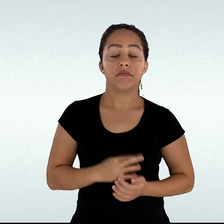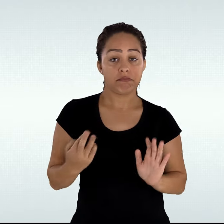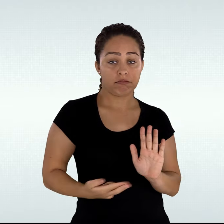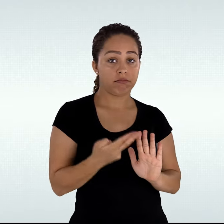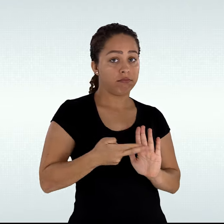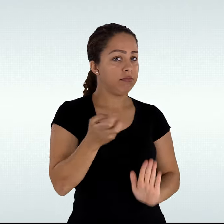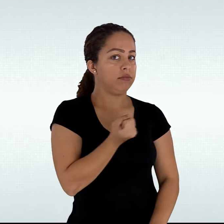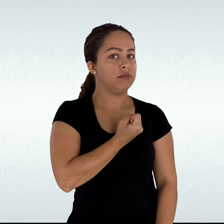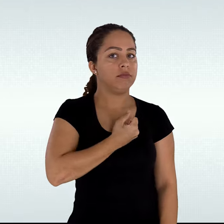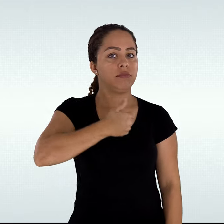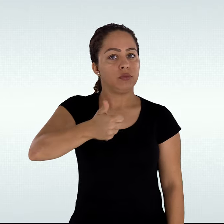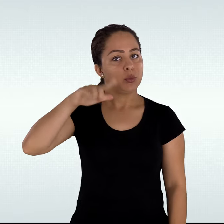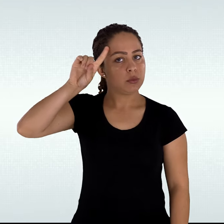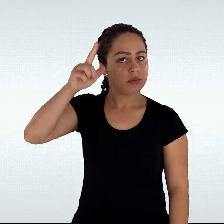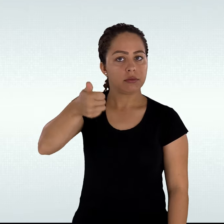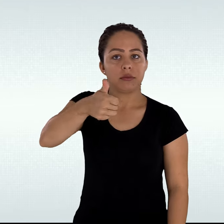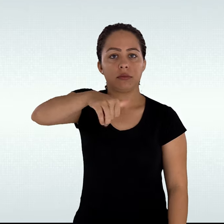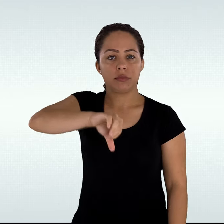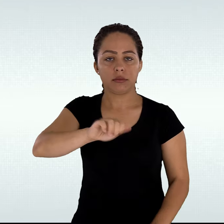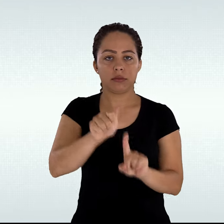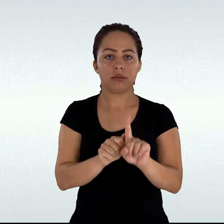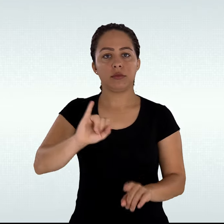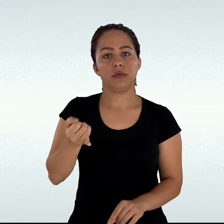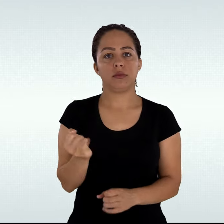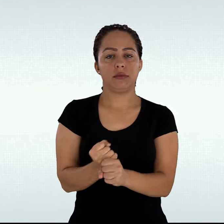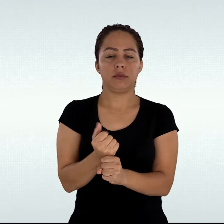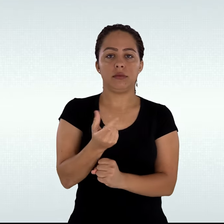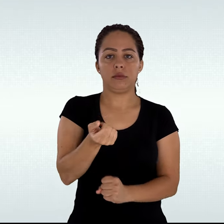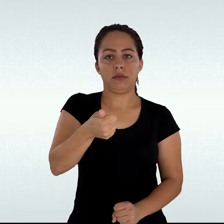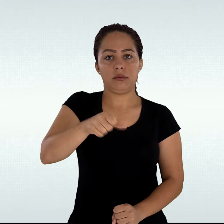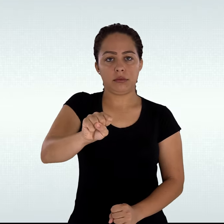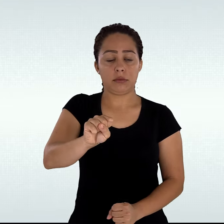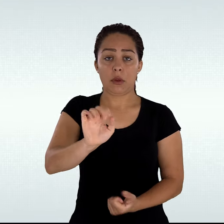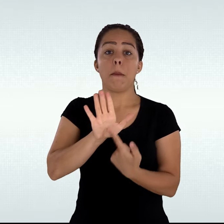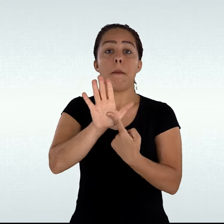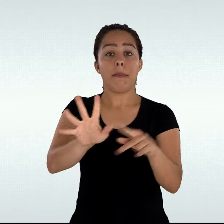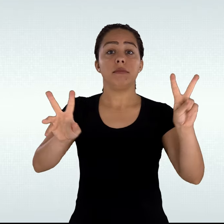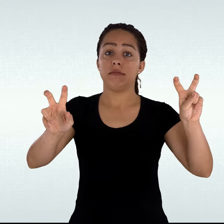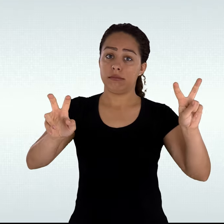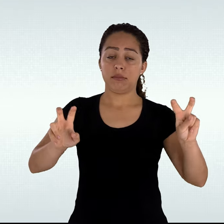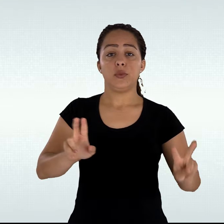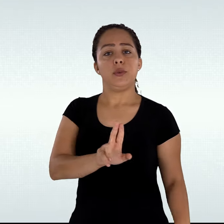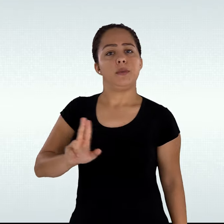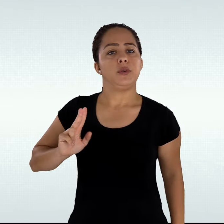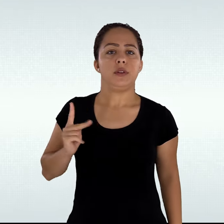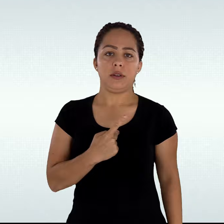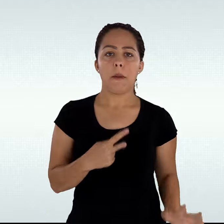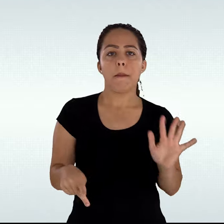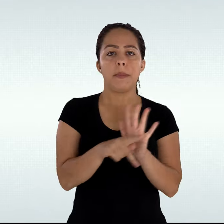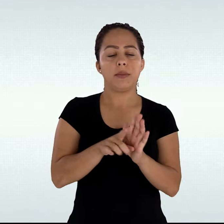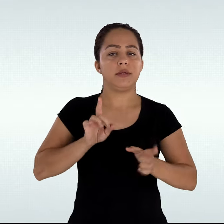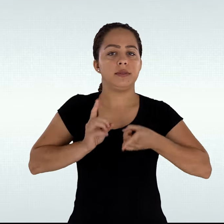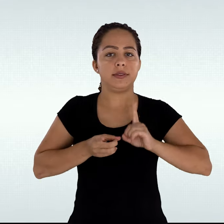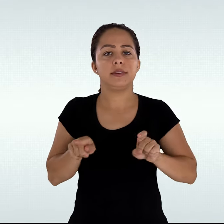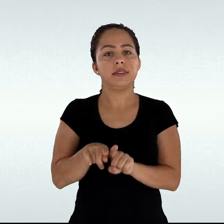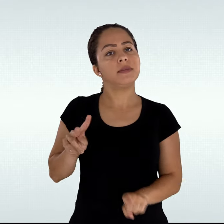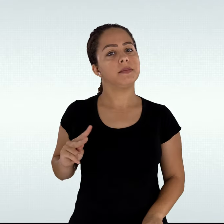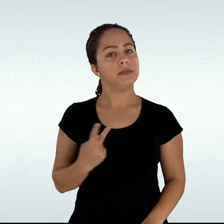Resolução nº 1 de 19 de janeiro de 2018 que define o uso do nome social de travestis e